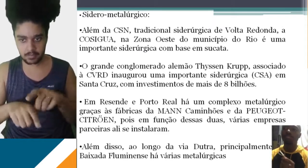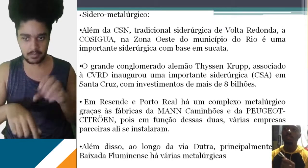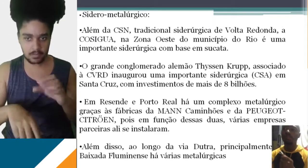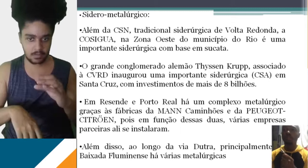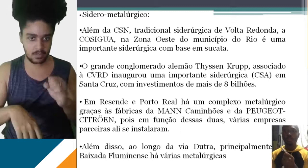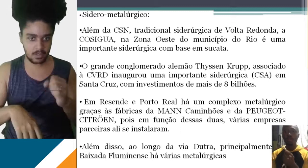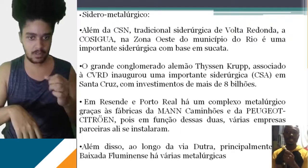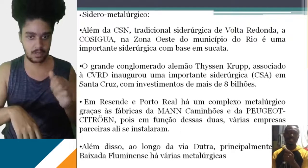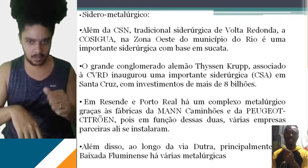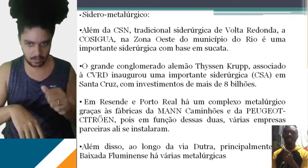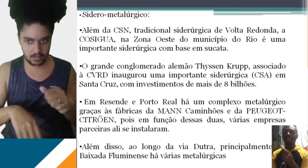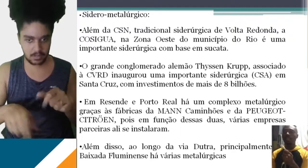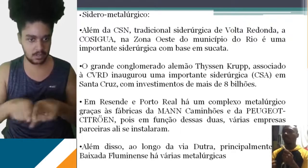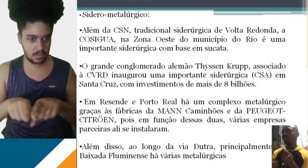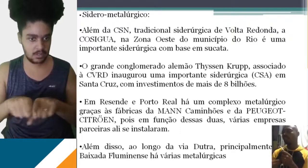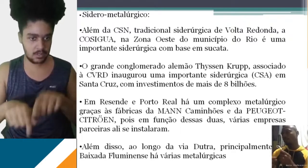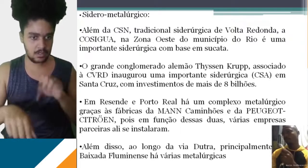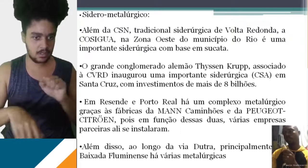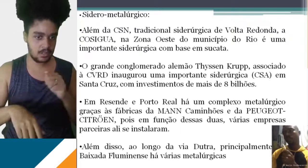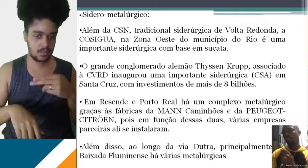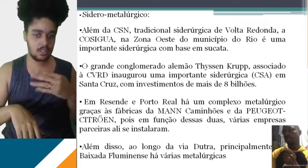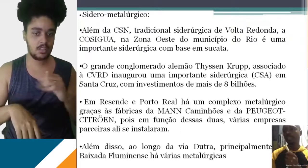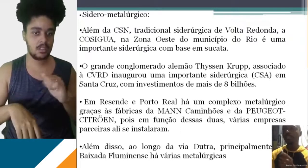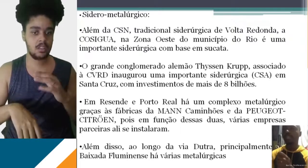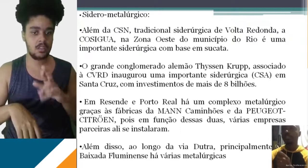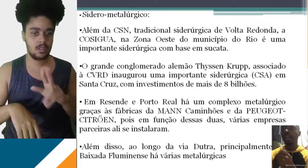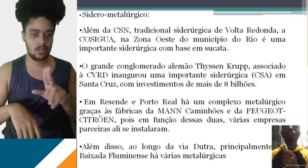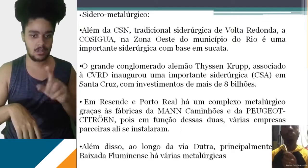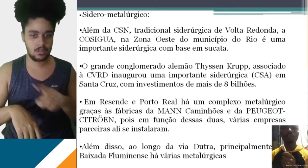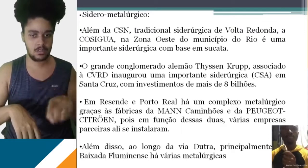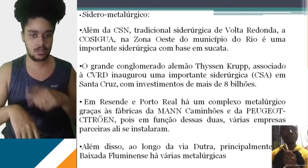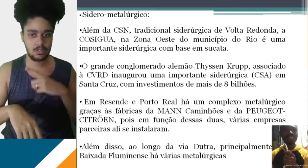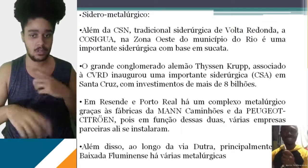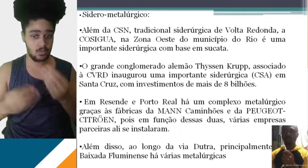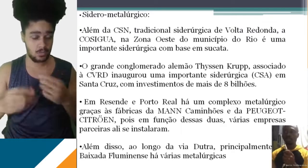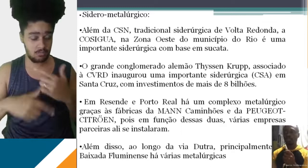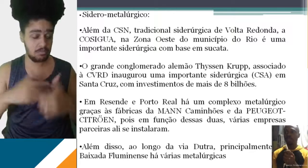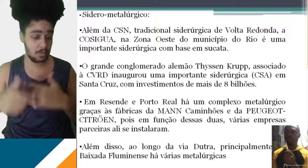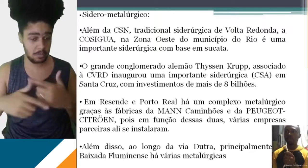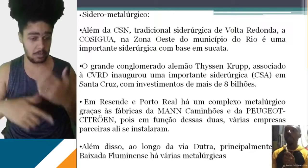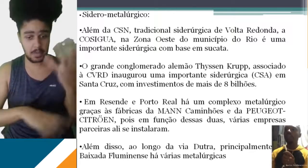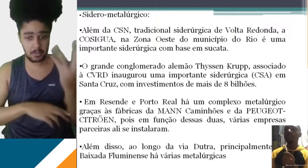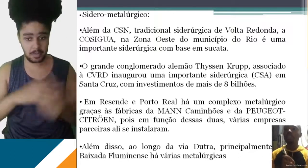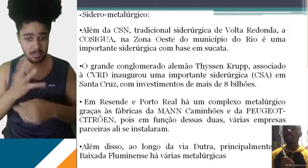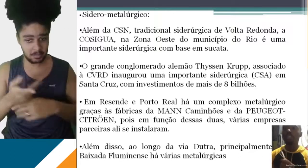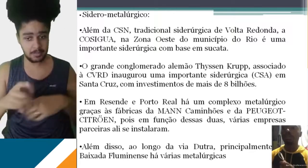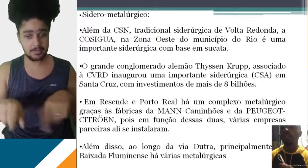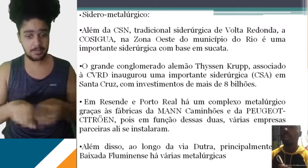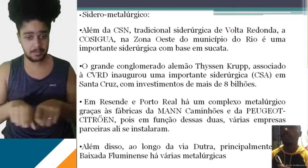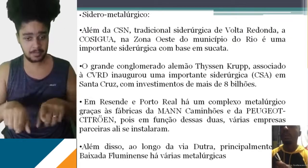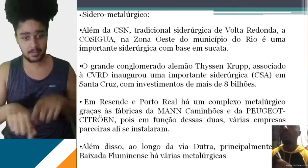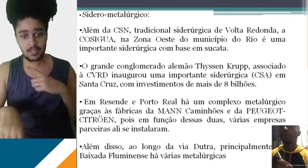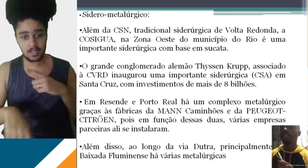na verdade, foi só mão de obra especializada. Enfim, é uma das empresas que traz mais problemas ambientais para o estado do Rio. Temos em